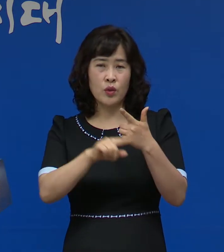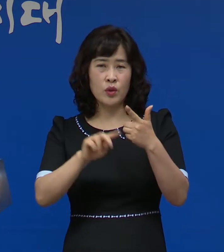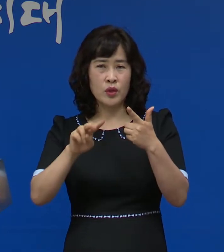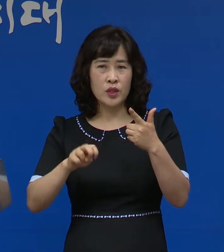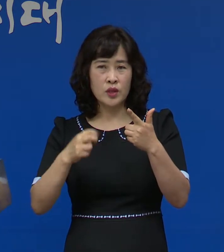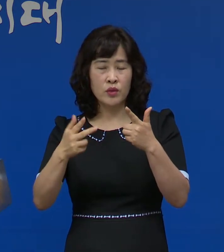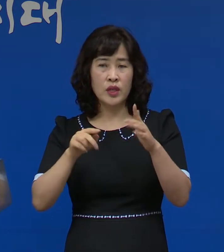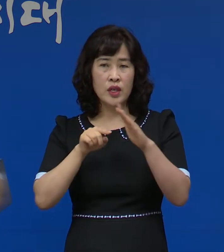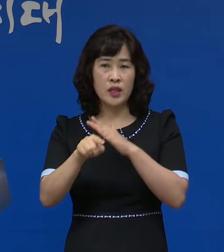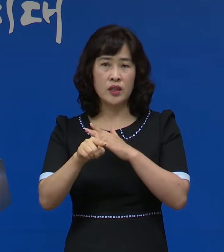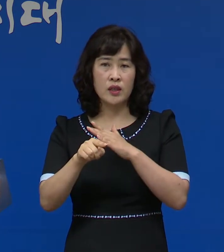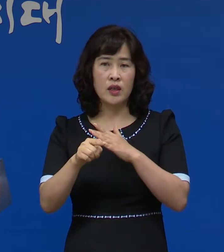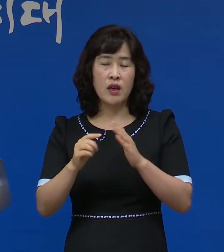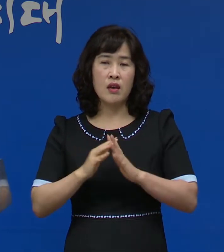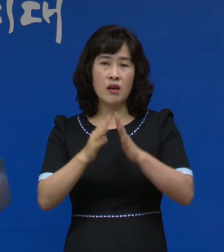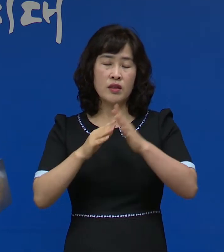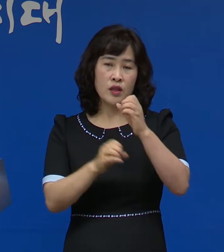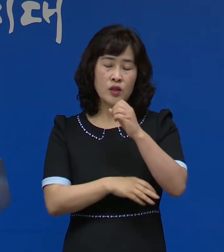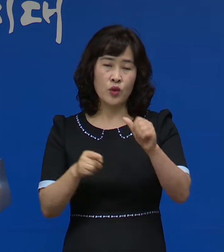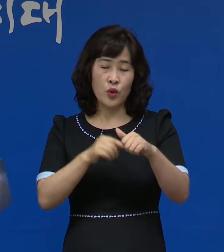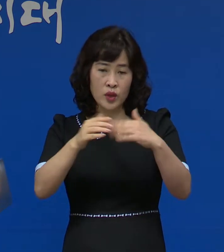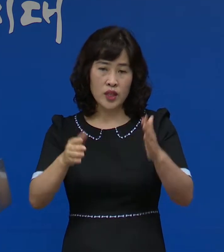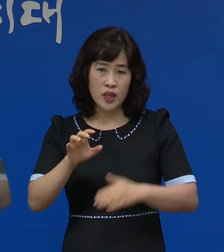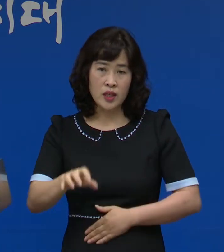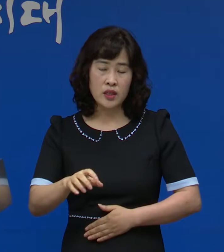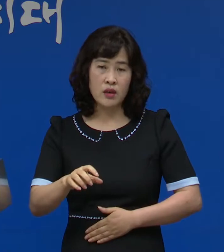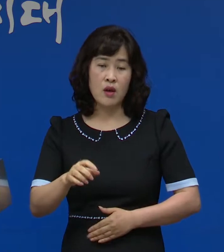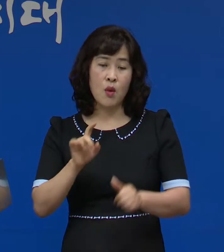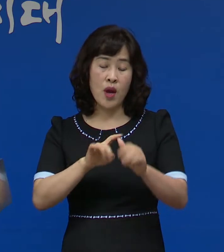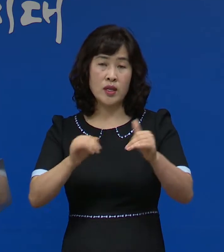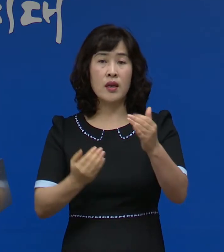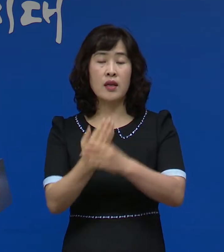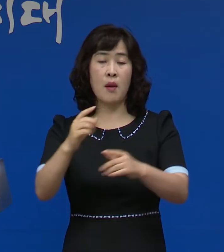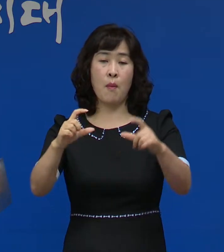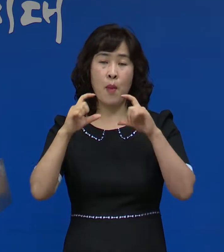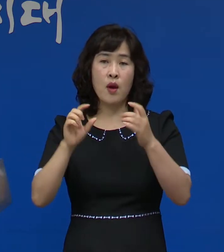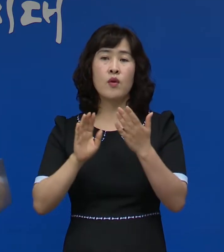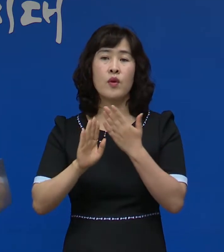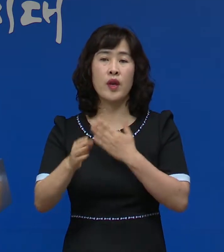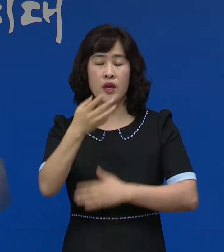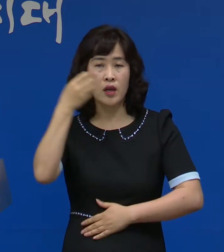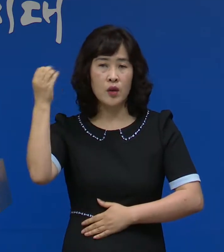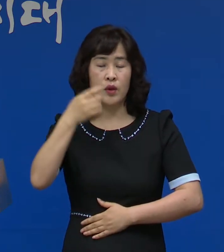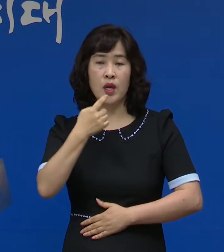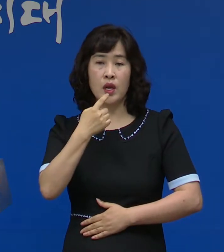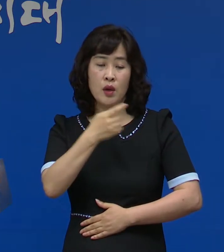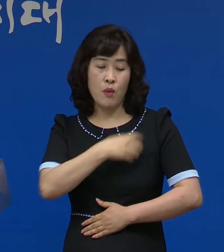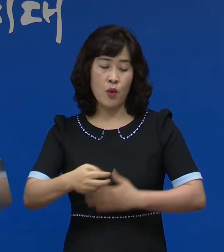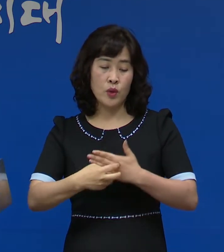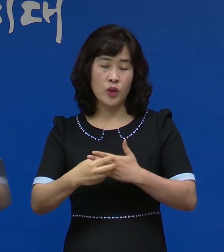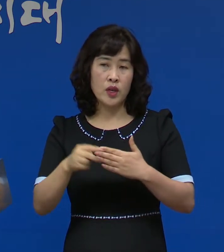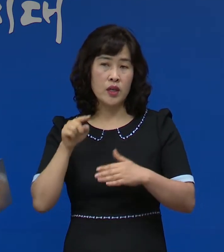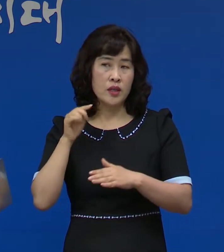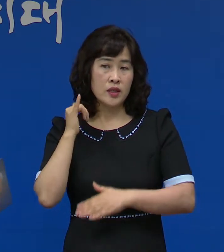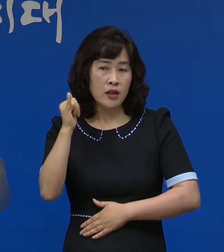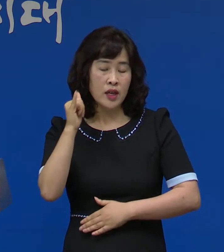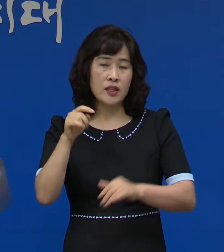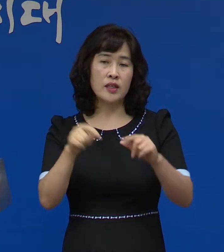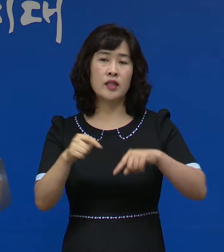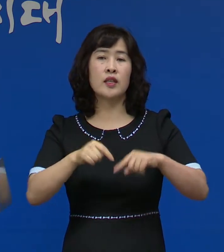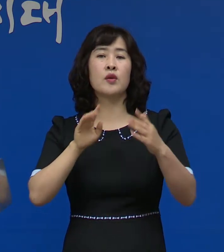광주 확진자가 발생했다는 통보를 받고 영광군 보건소에 전화 상담 후